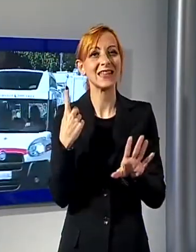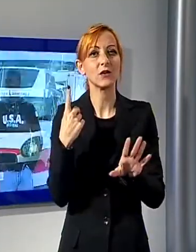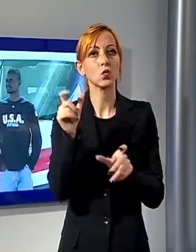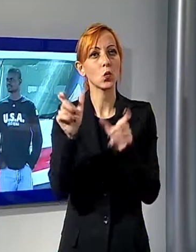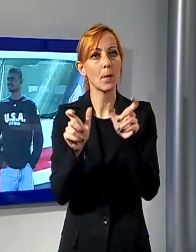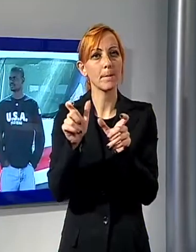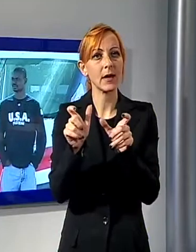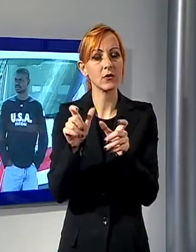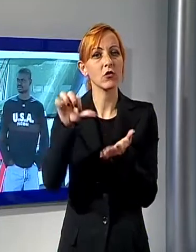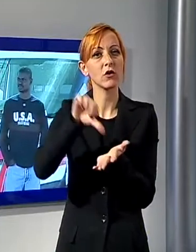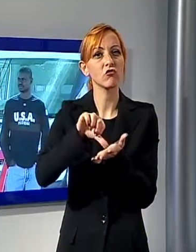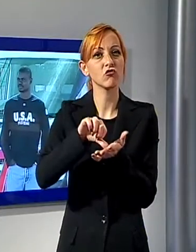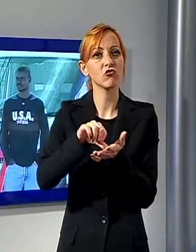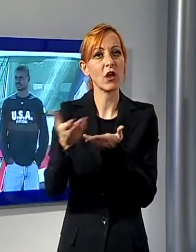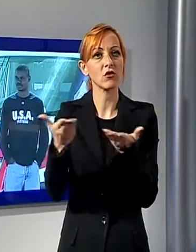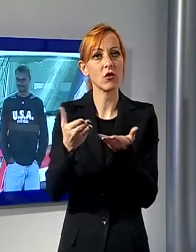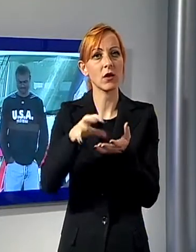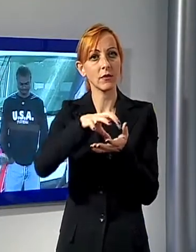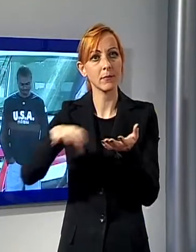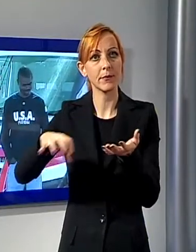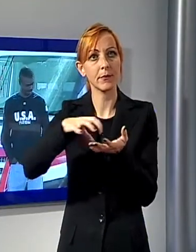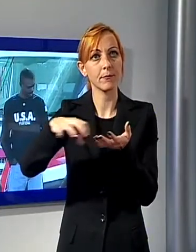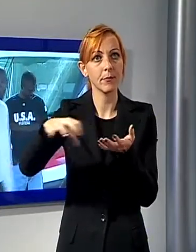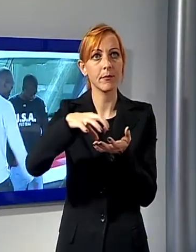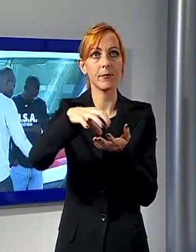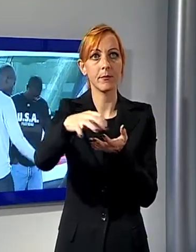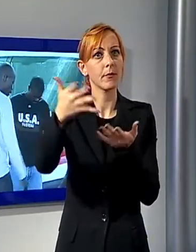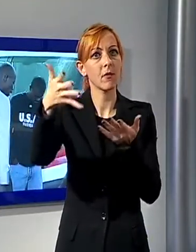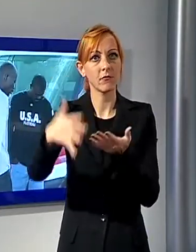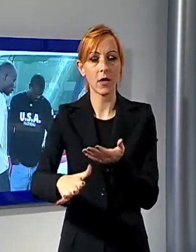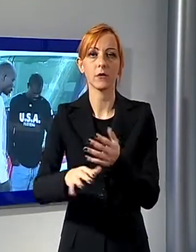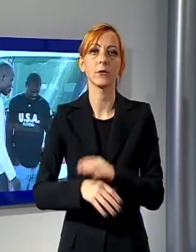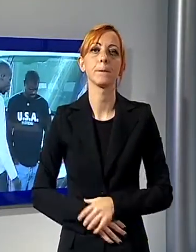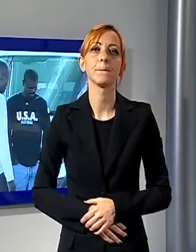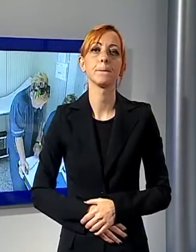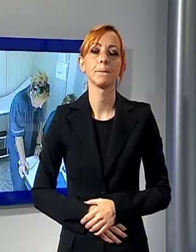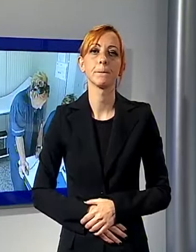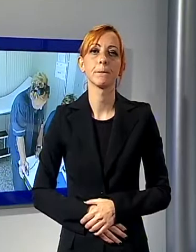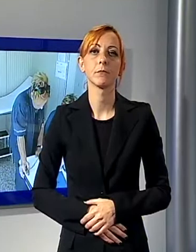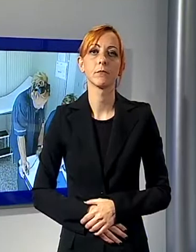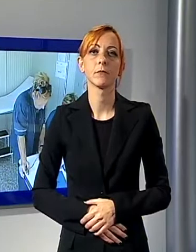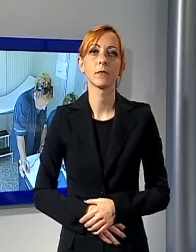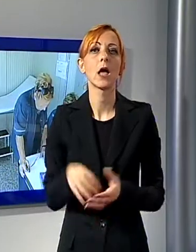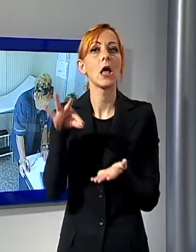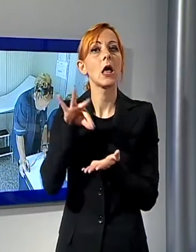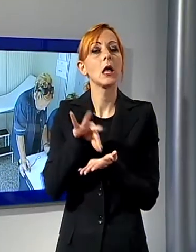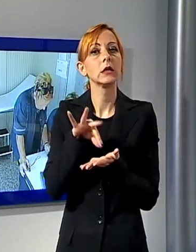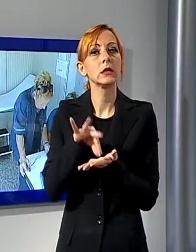ai diversi centri temporanei di accoglienza sparsi sul territorio. All'interno del centro della Croce Rossa sono attualmente